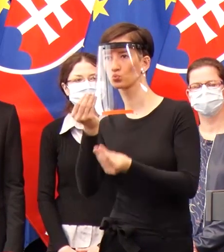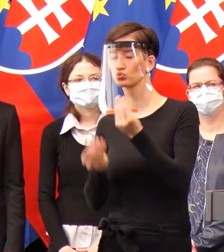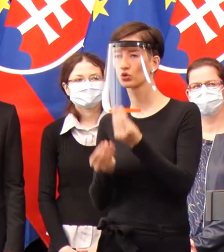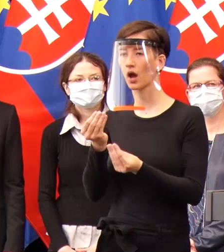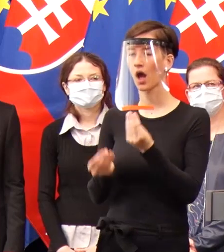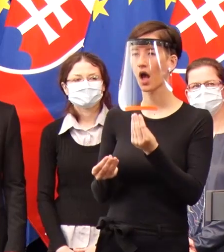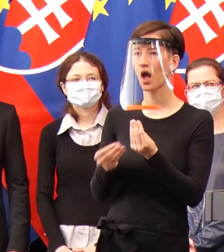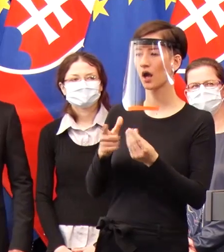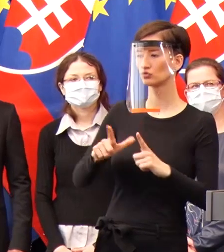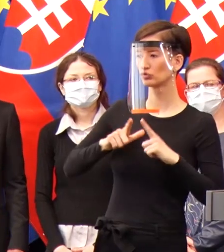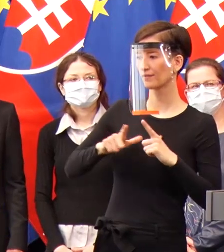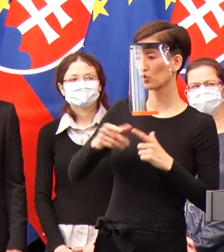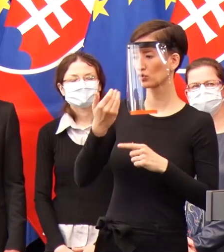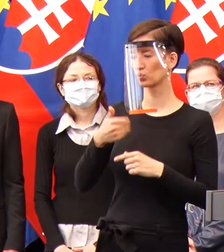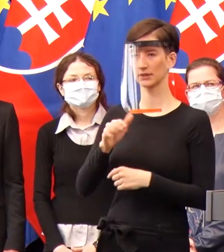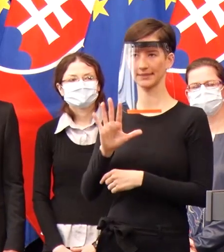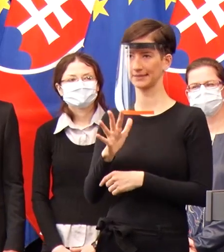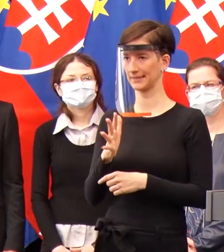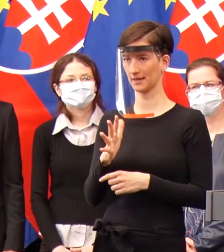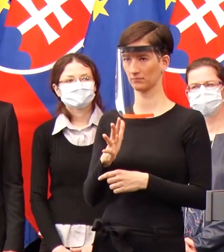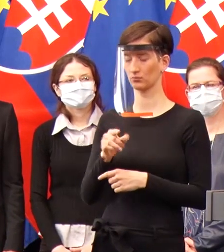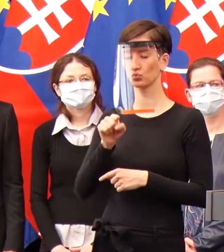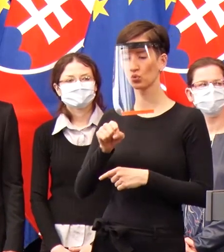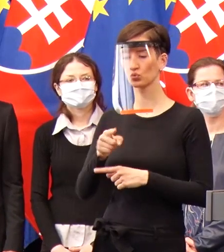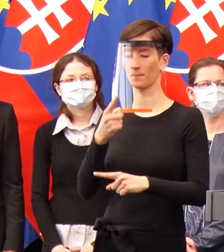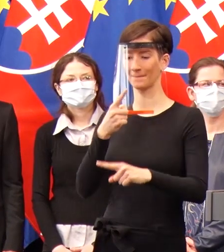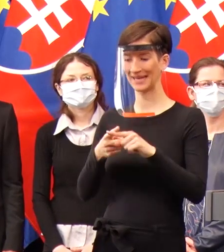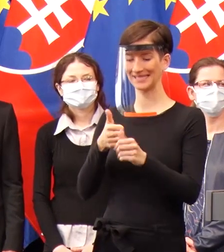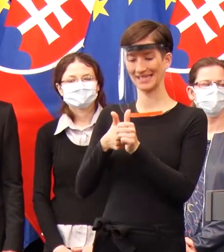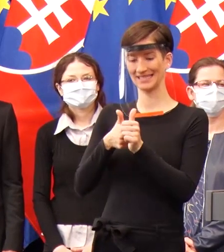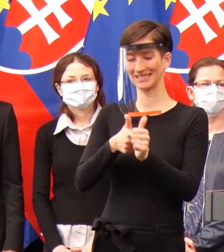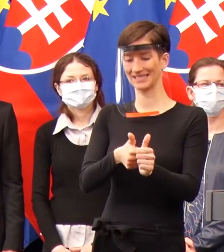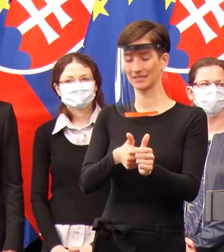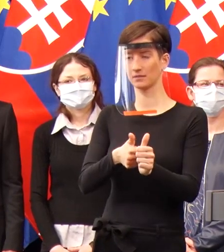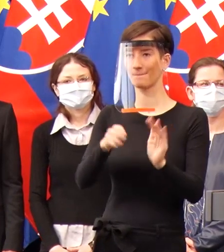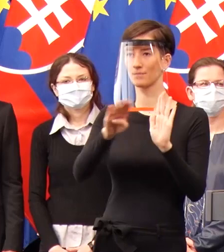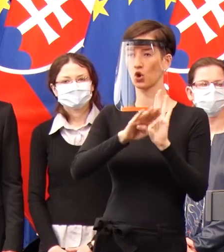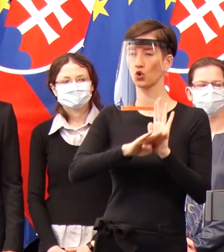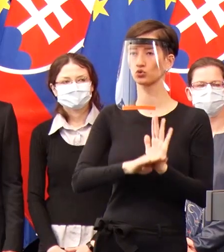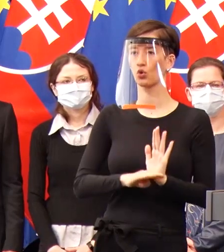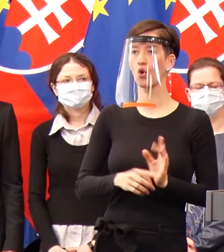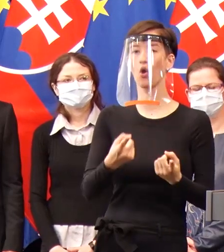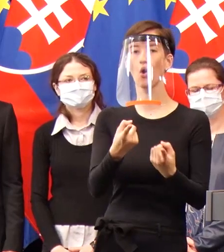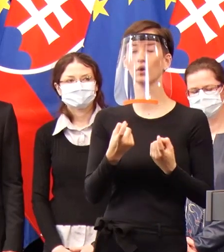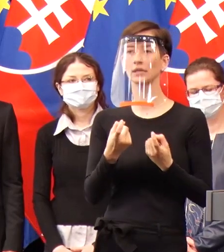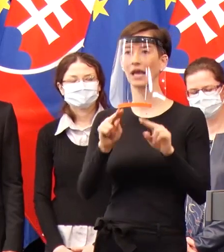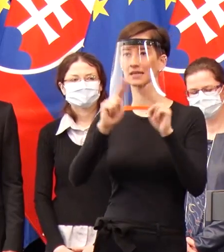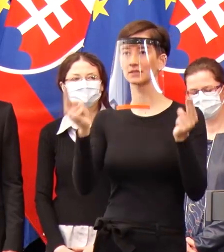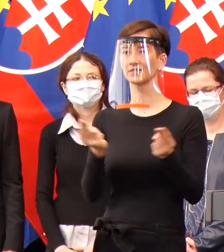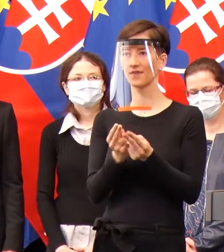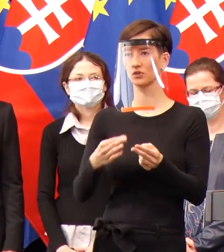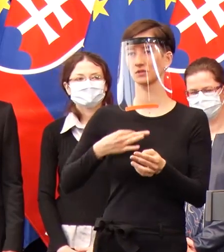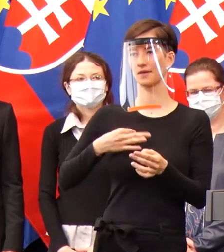Neriskujeme, nehazardujeme. Je to presne ten VHO protokol, ktorý je doporučený, ktorý bol vyvinutý v šarité,